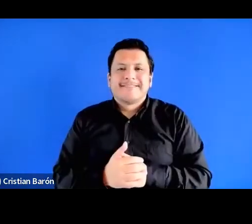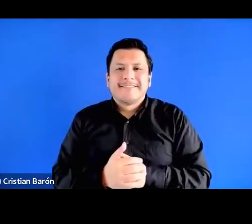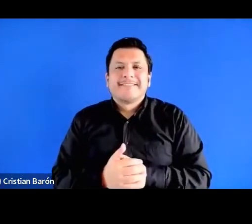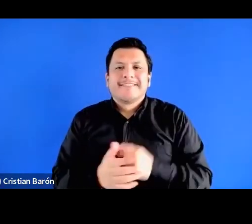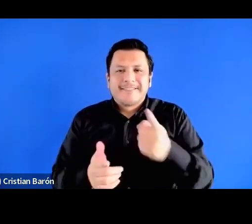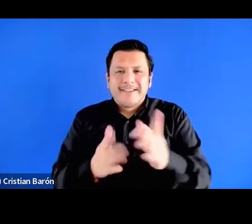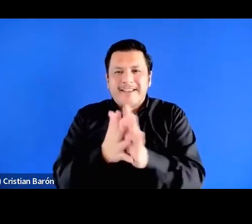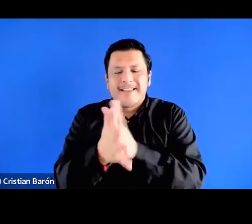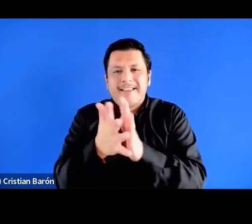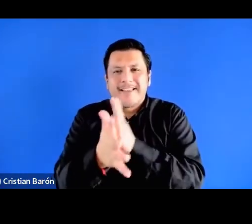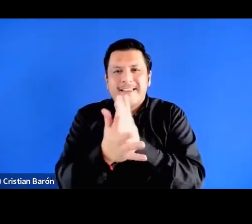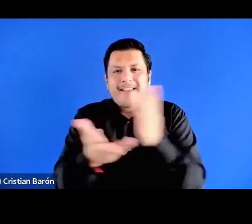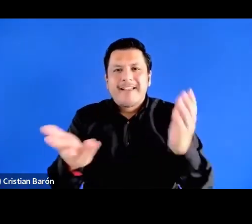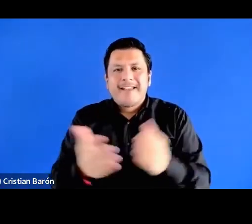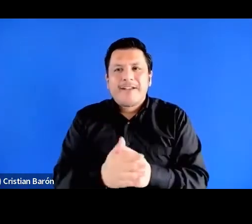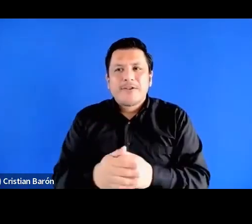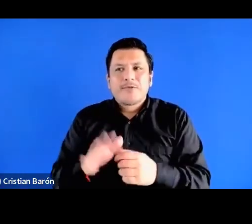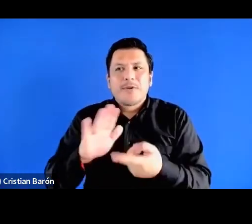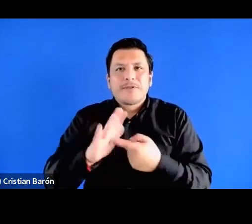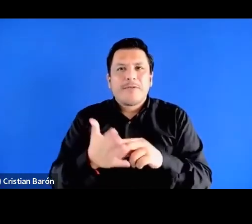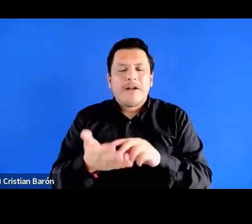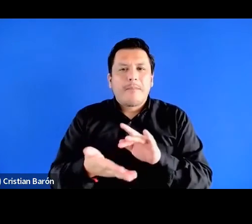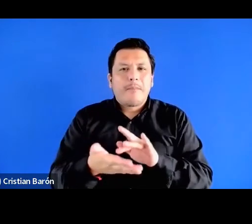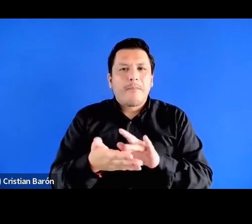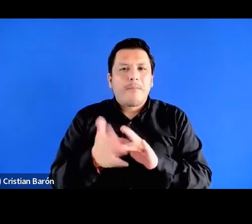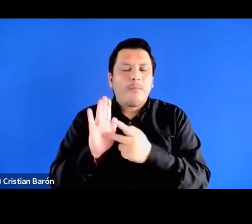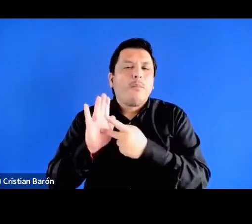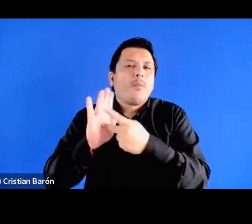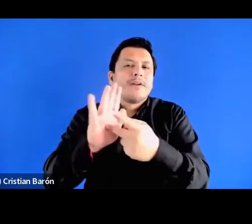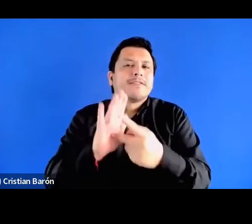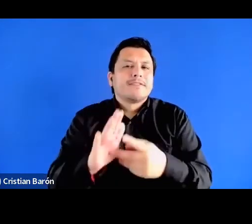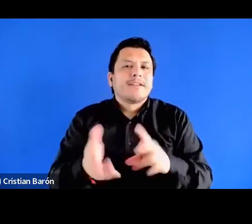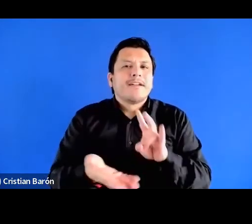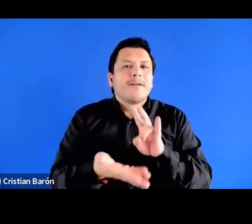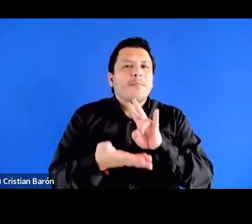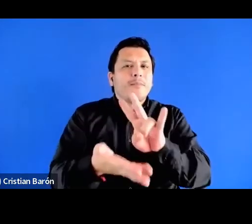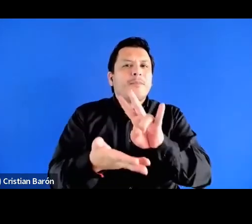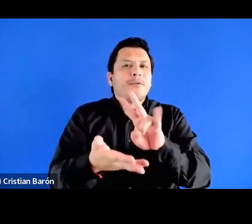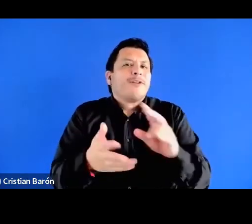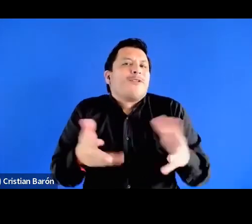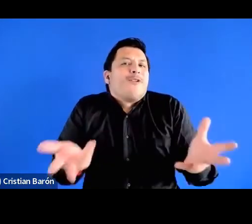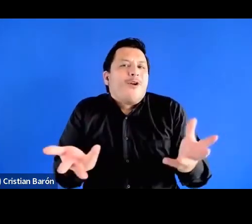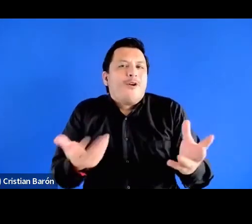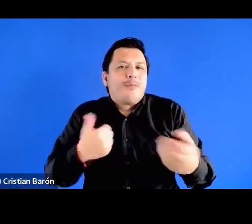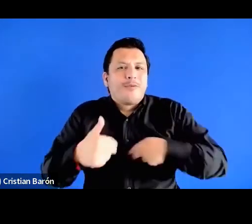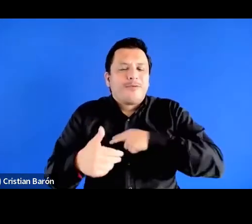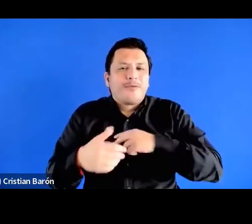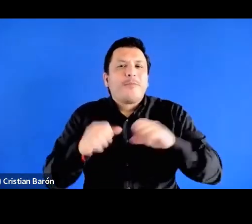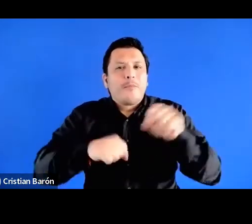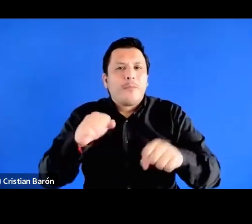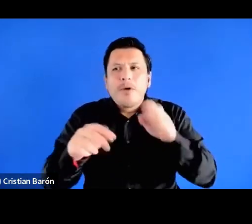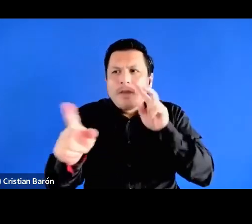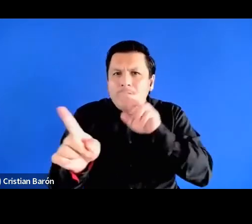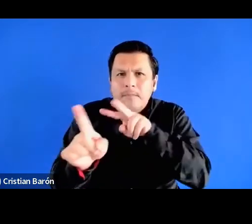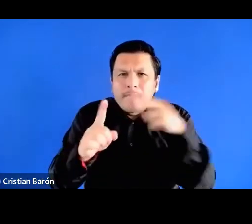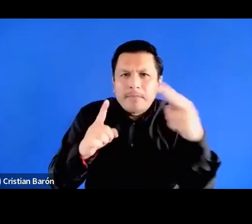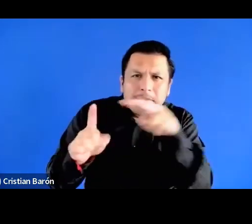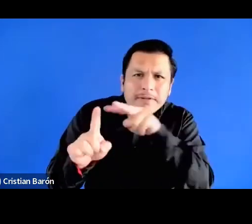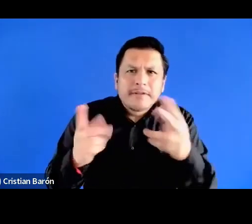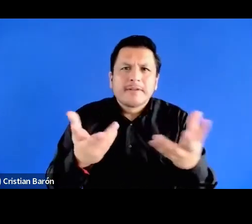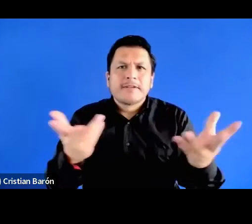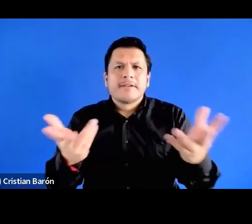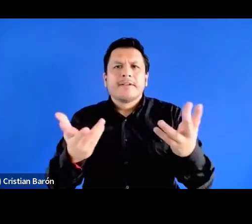modelo, ¿no? De cómo hacerlo. Una, una, una perspectiva, una,